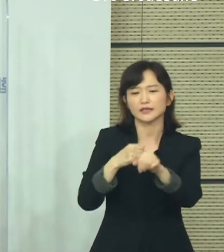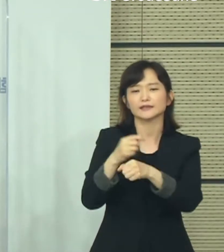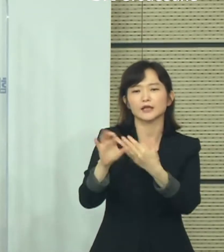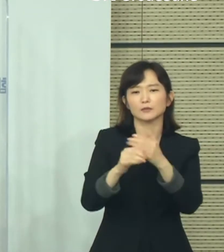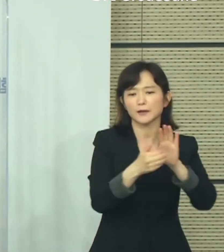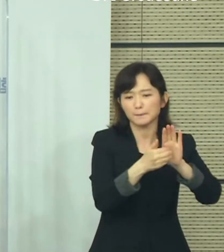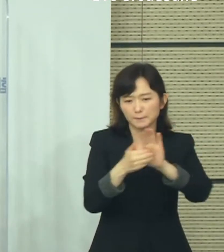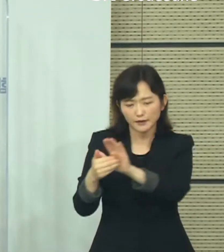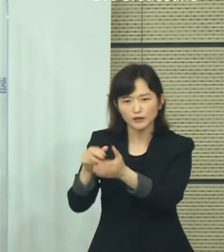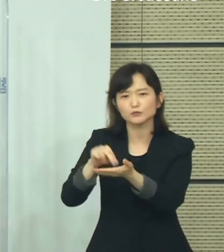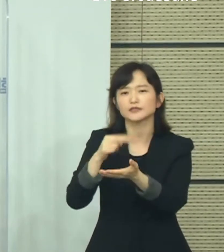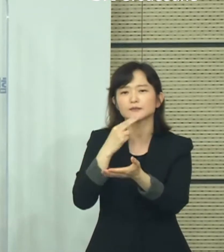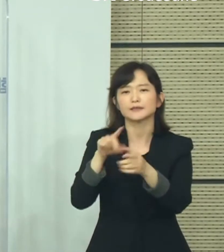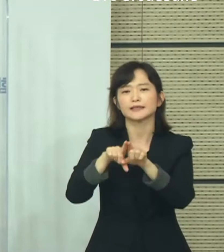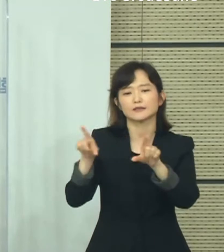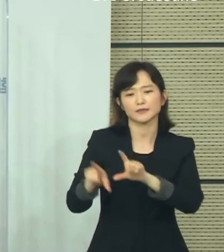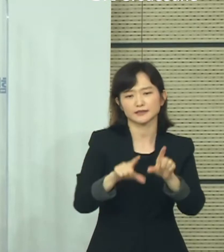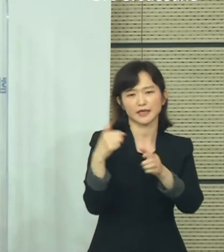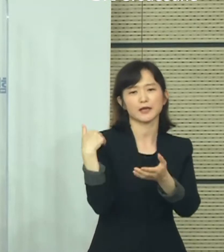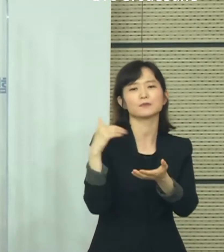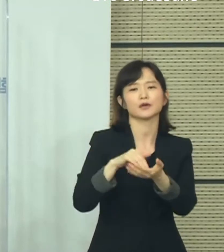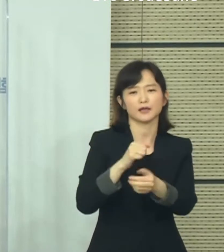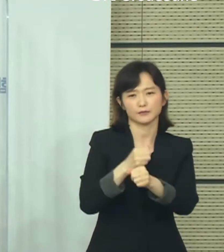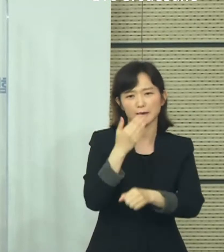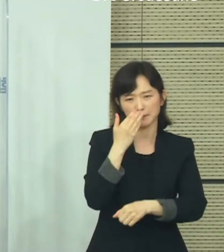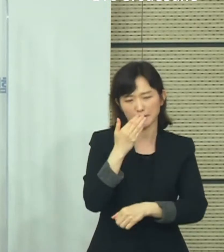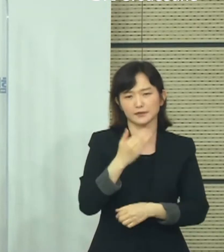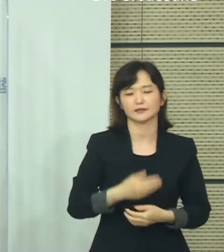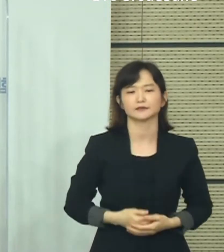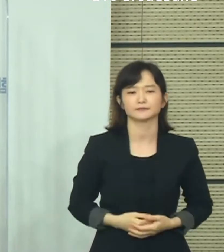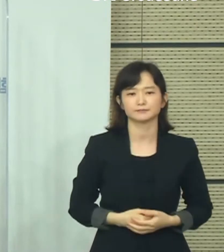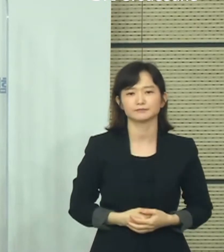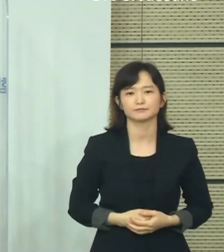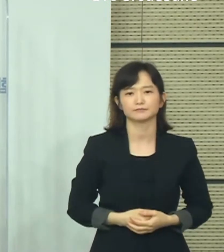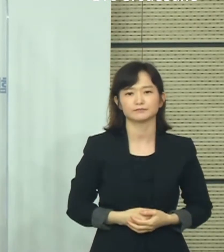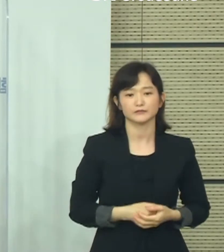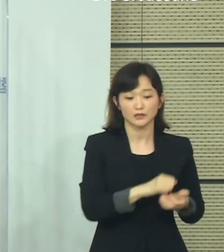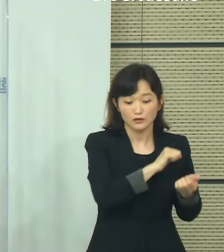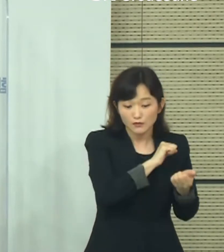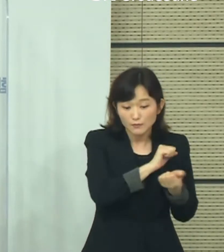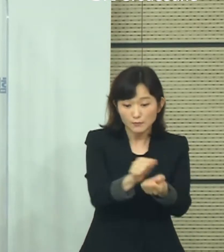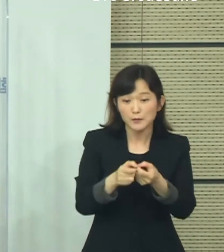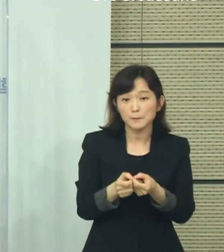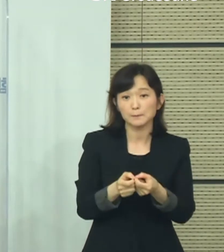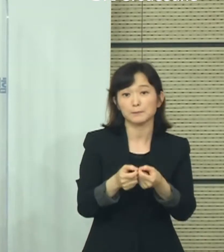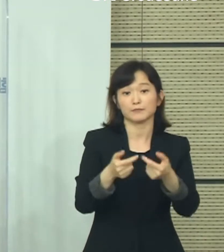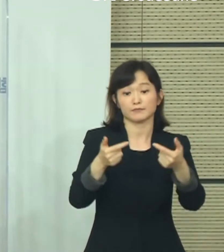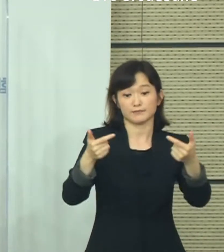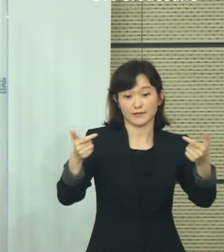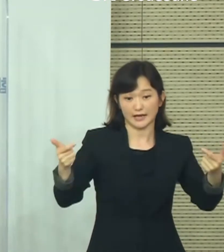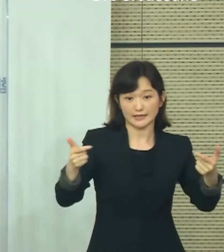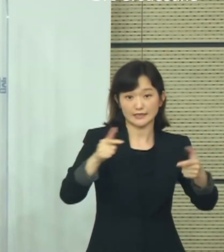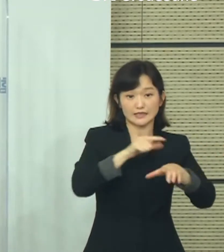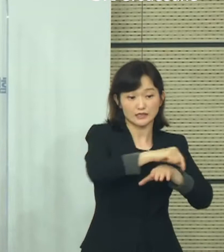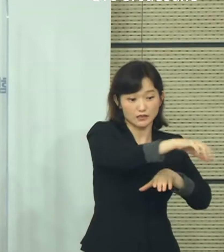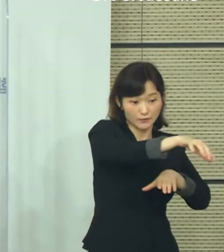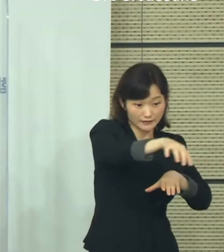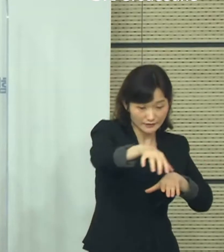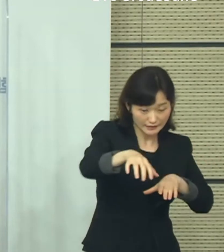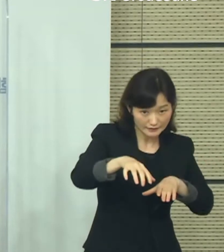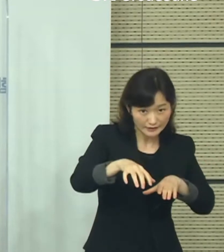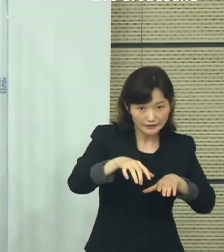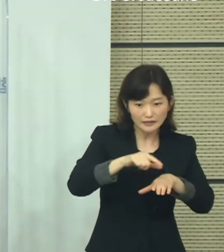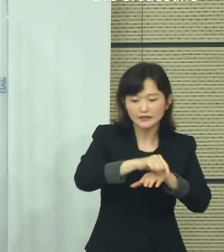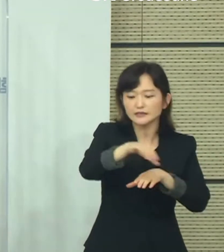일상회복이 가능함을 확인하였습니다. 유행이 확산하더라도 각 지방자치단체에서